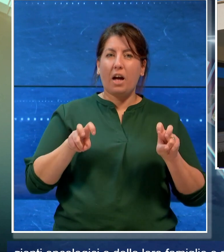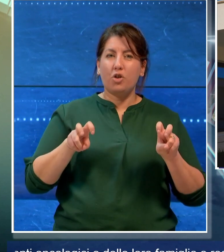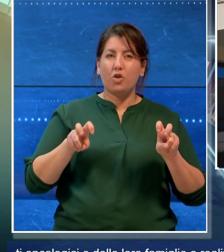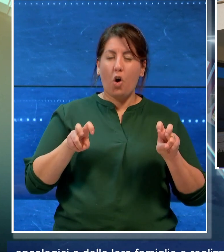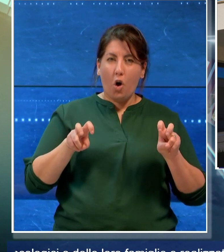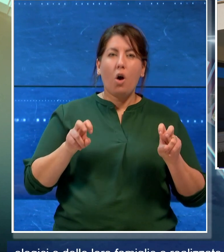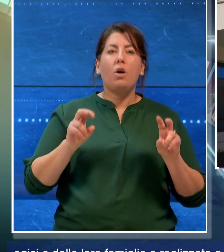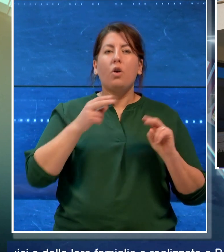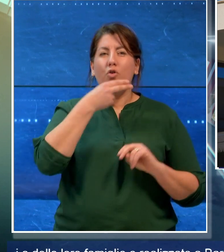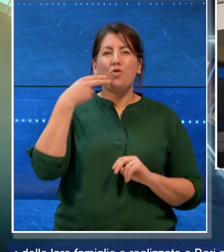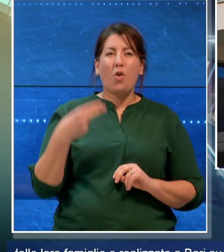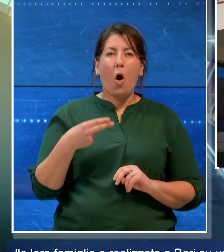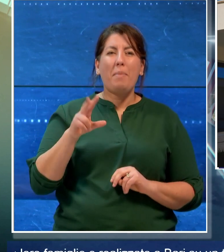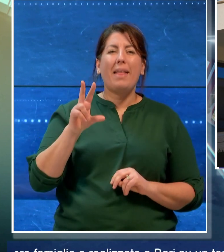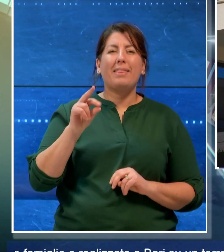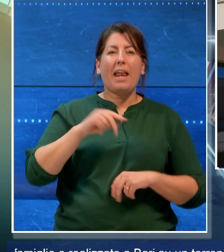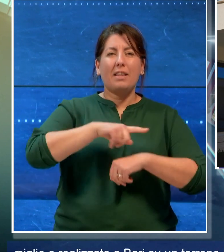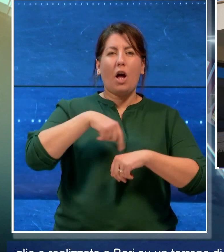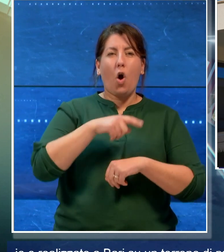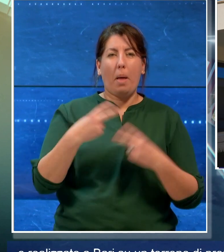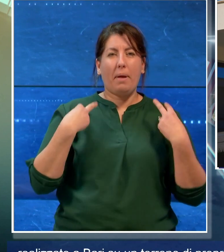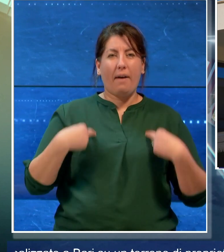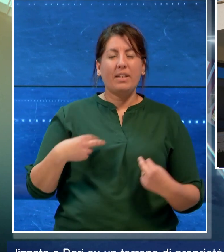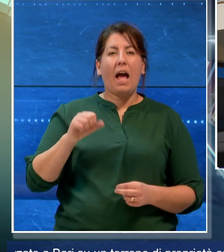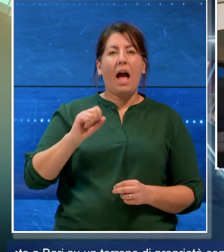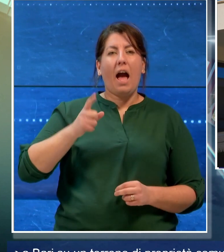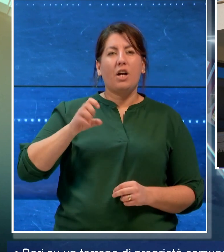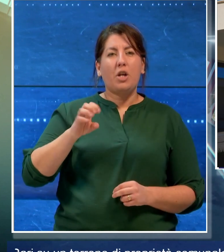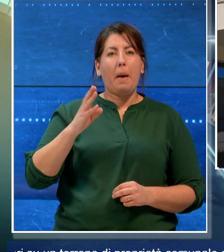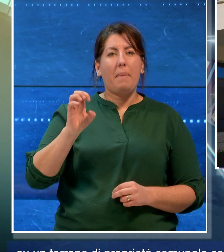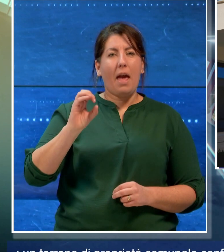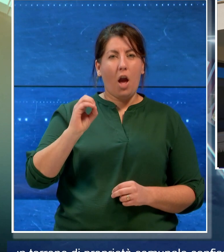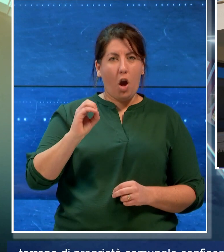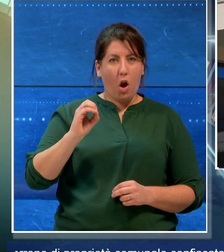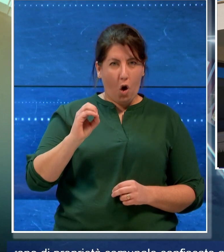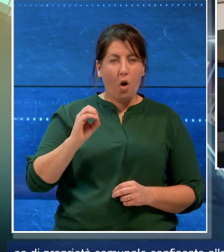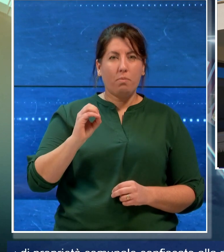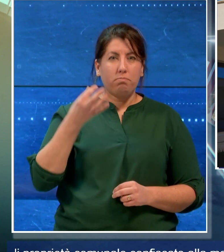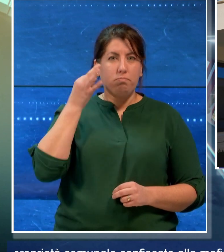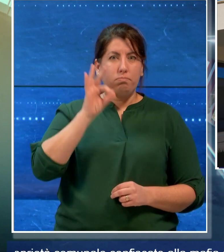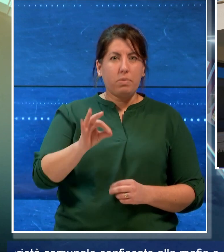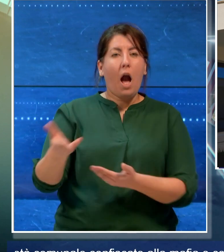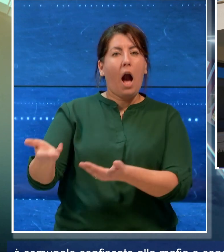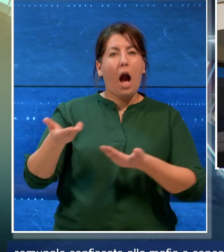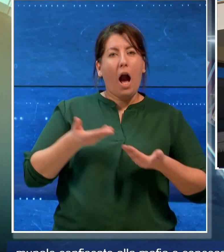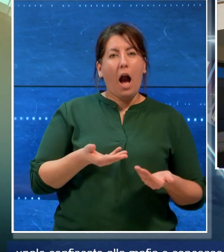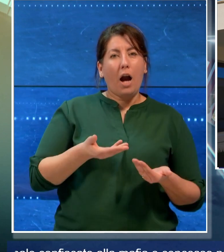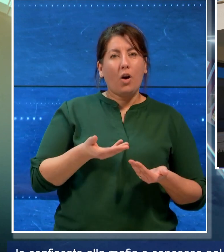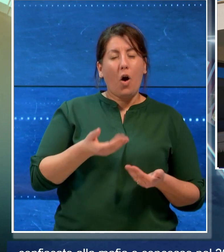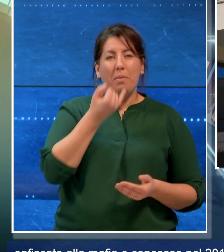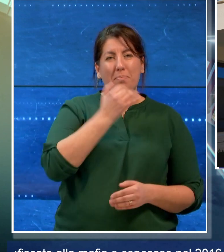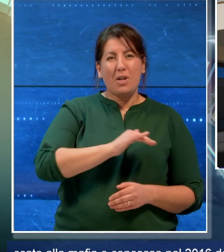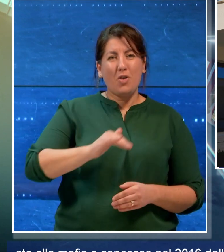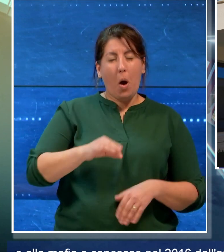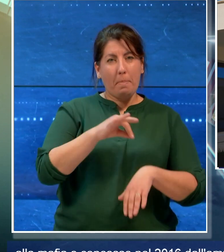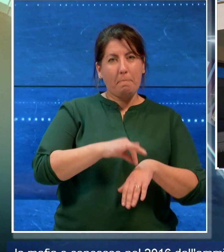per la vita a Gebeo, destinato all'accoglienza dei piccoli pazienti